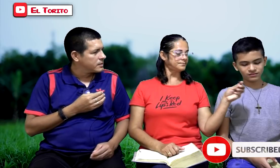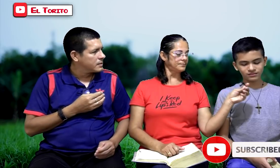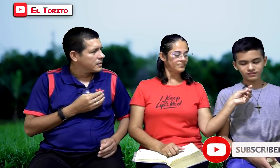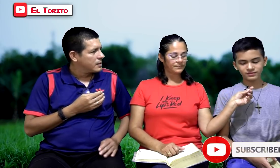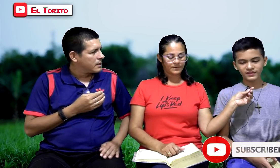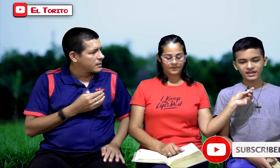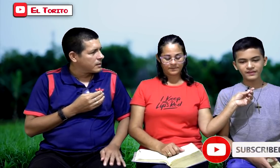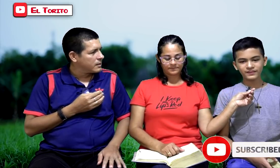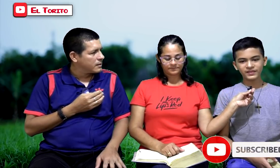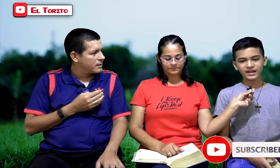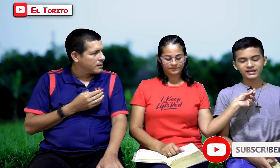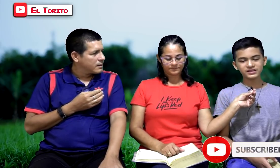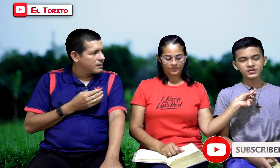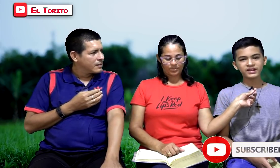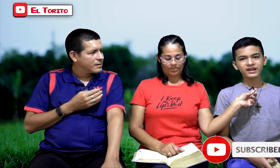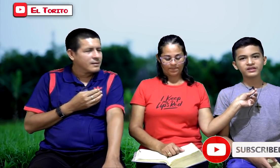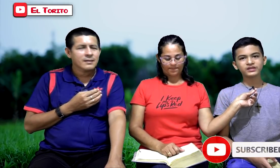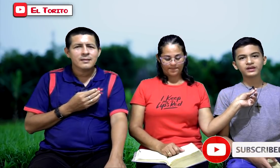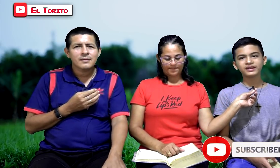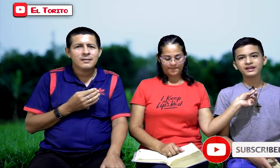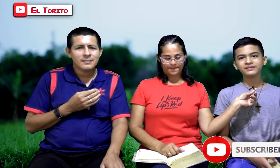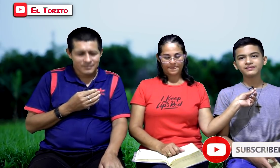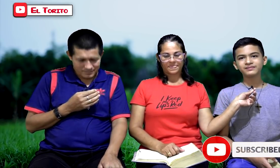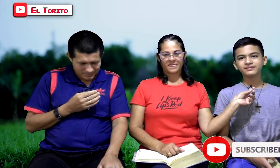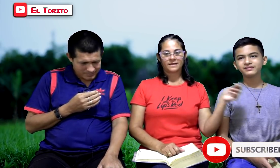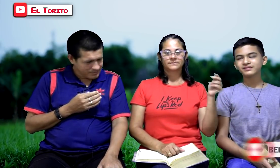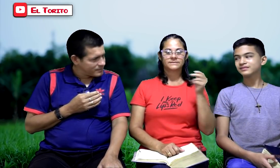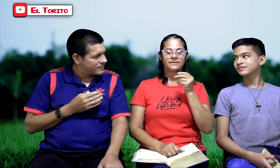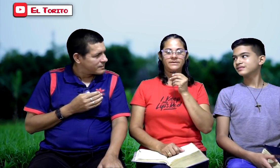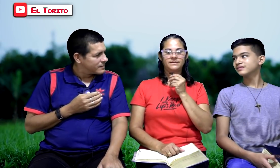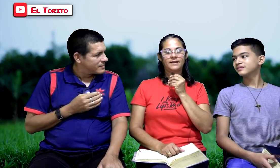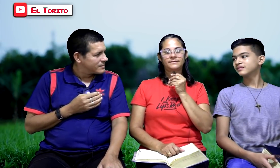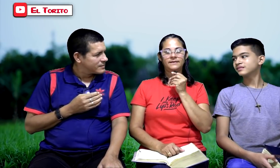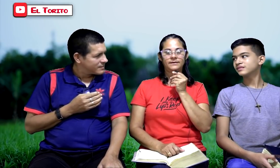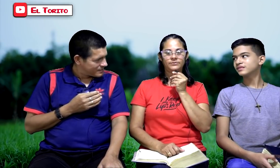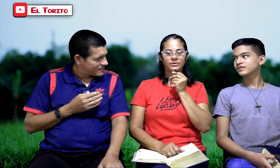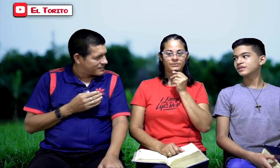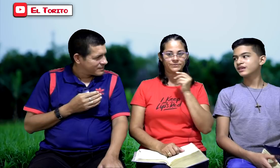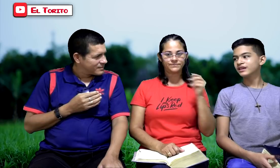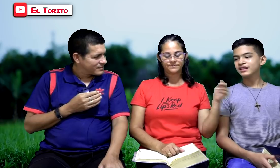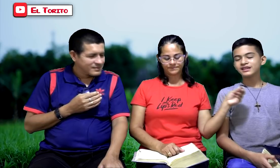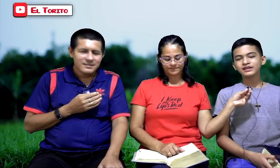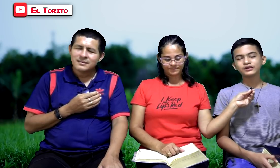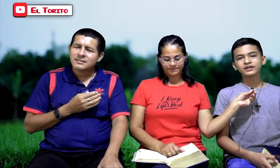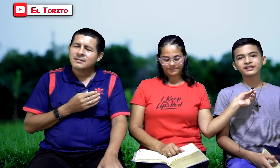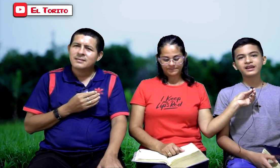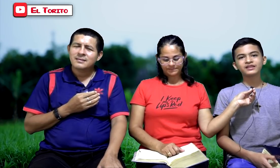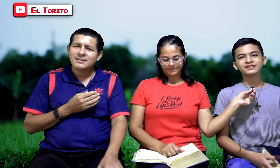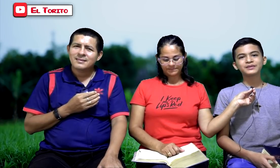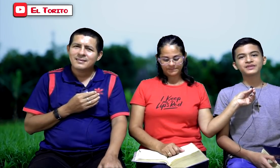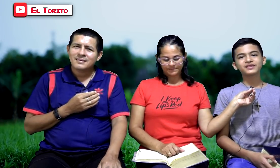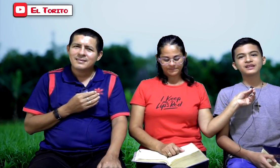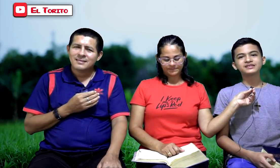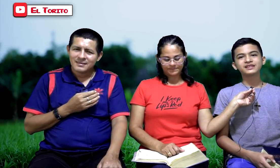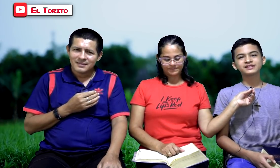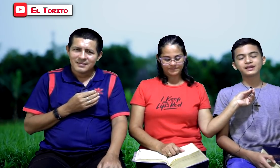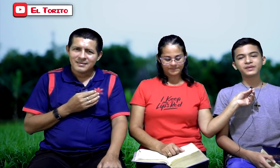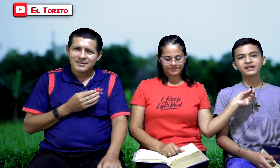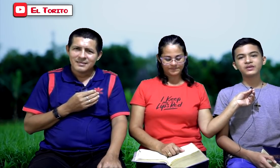a que se suscriba a nuestro canal Semillitas del Torito. Y el otro canal donde está montando la enseñanza del Padre